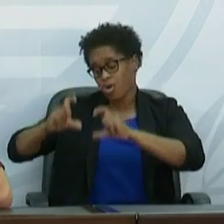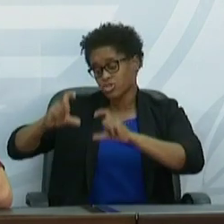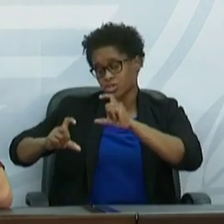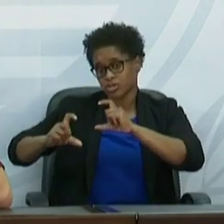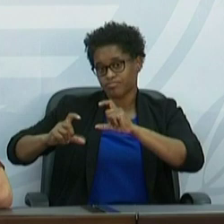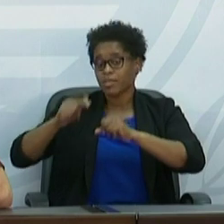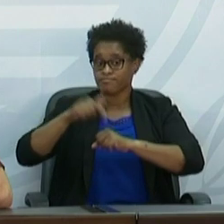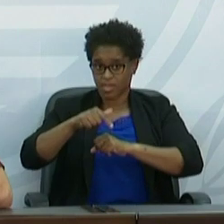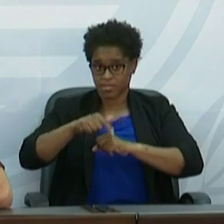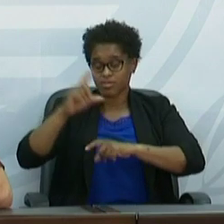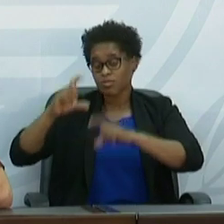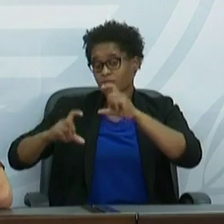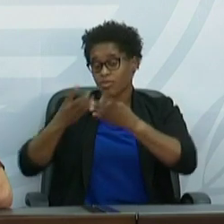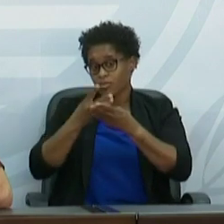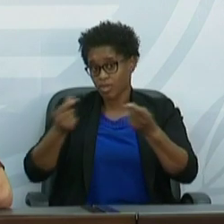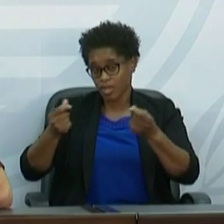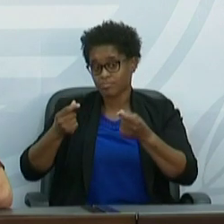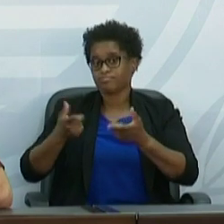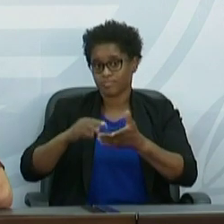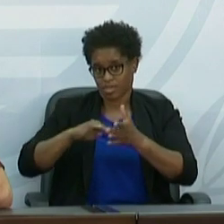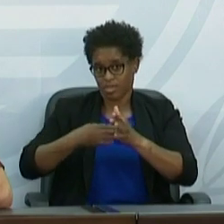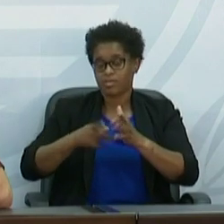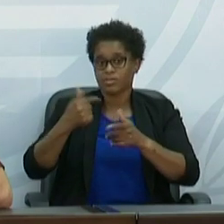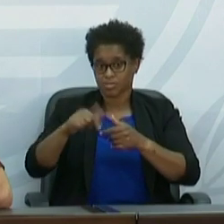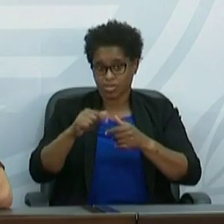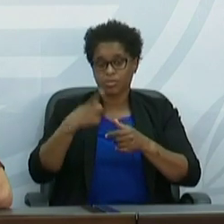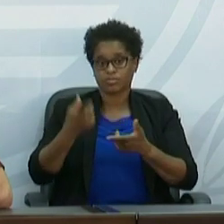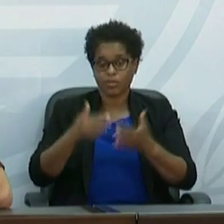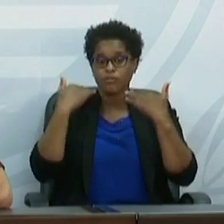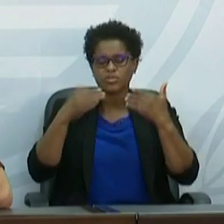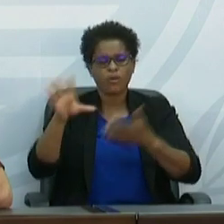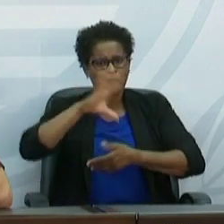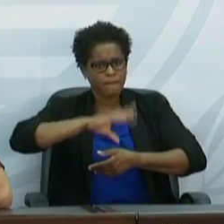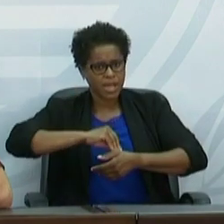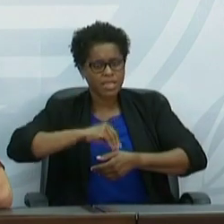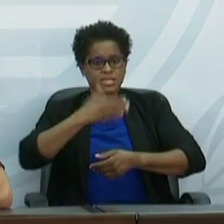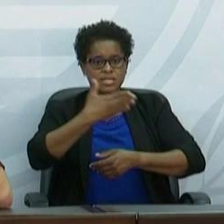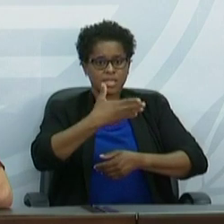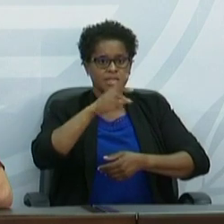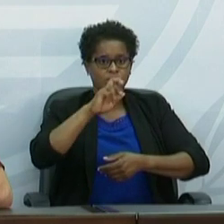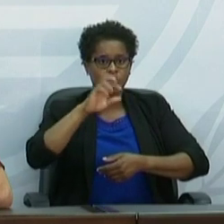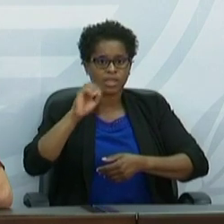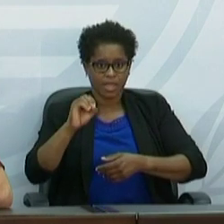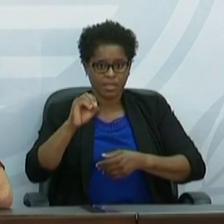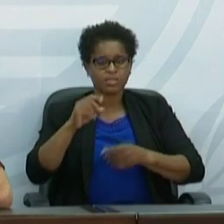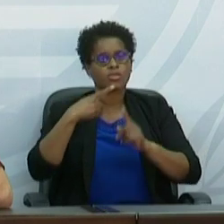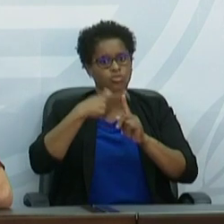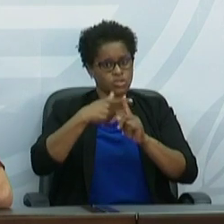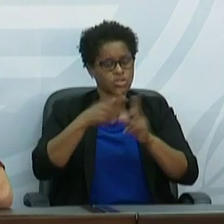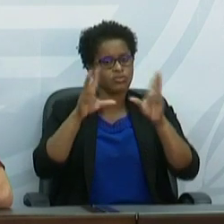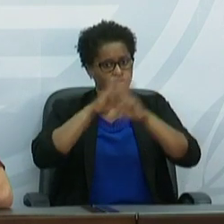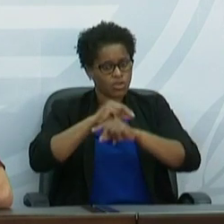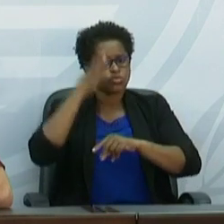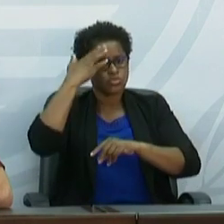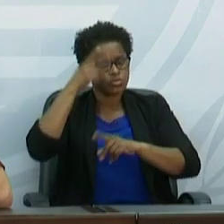Desses resultados, nós tivemos conhecimento de mais 180 casos novos, o que representa uma taxa de